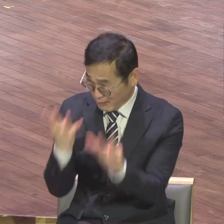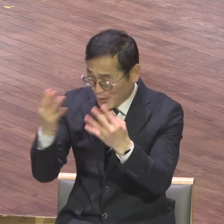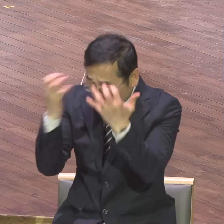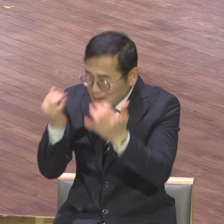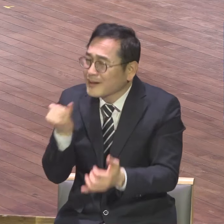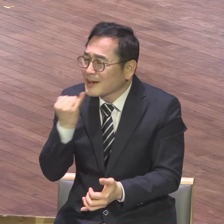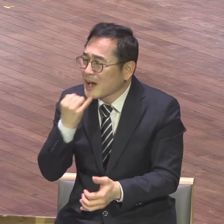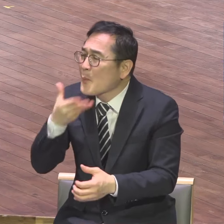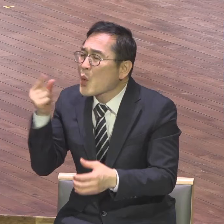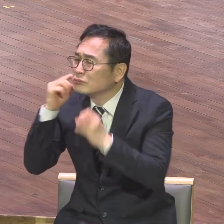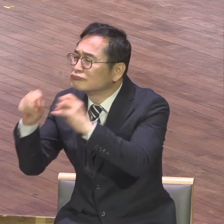나는 기뻐하겠다